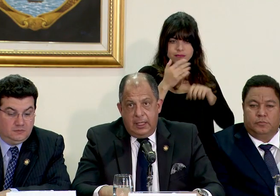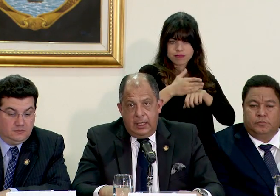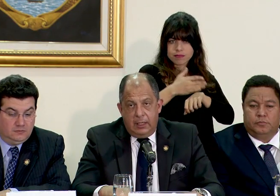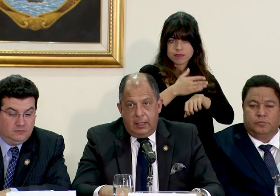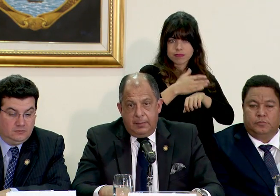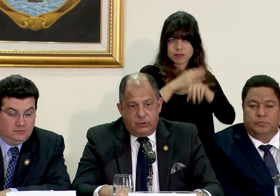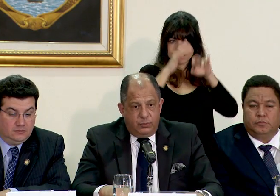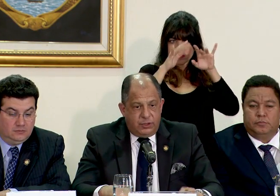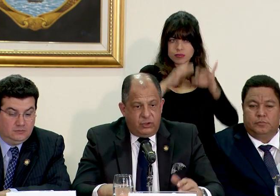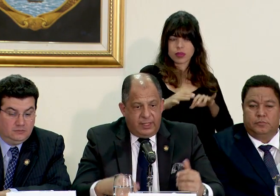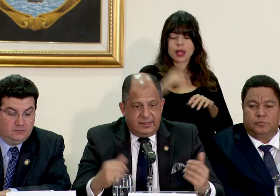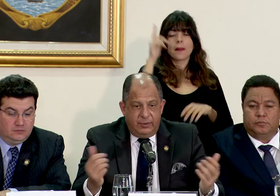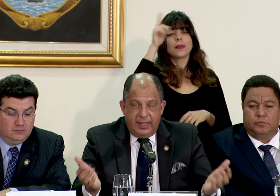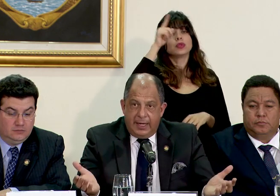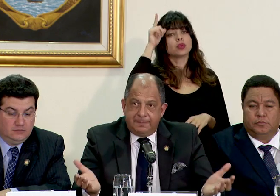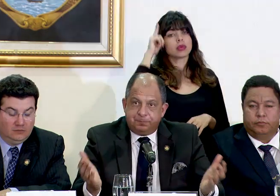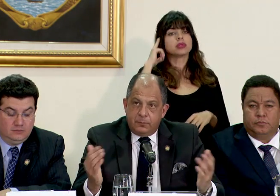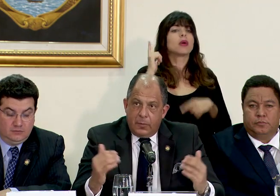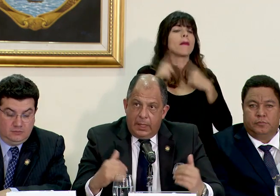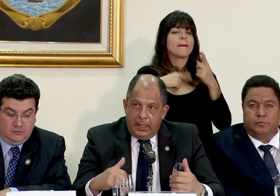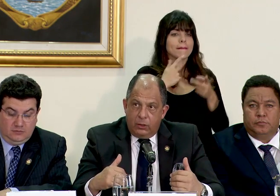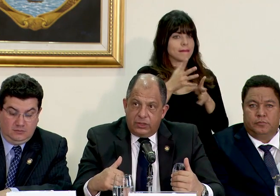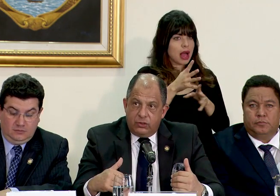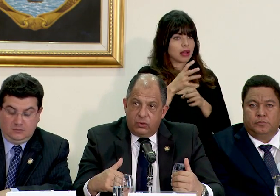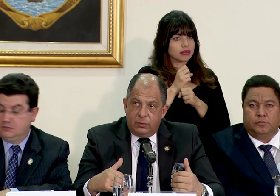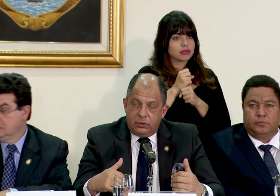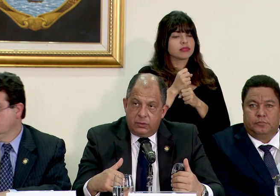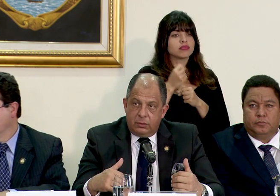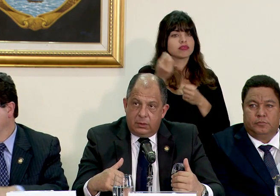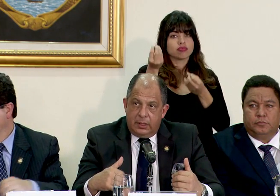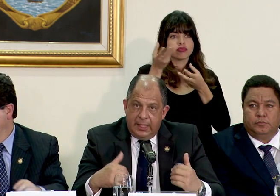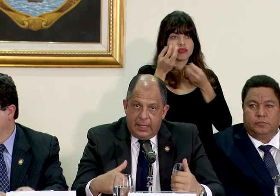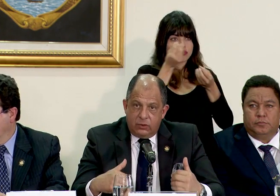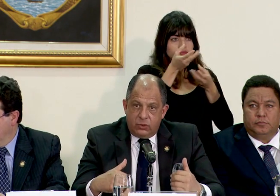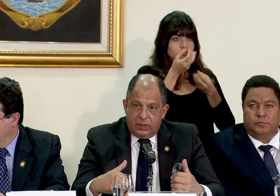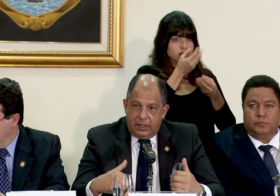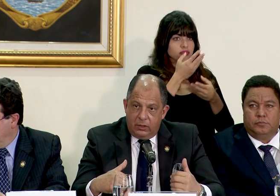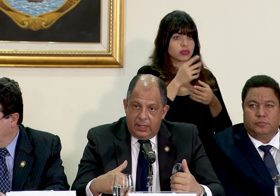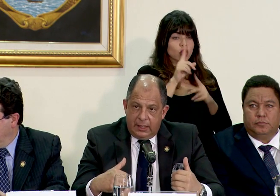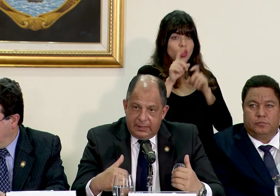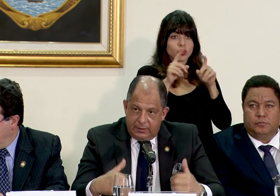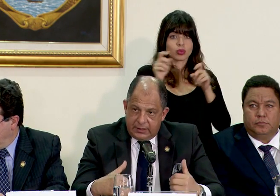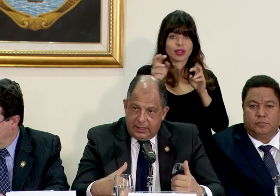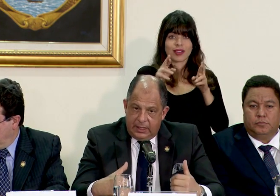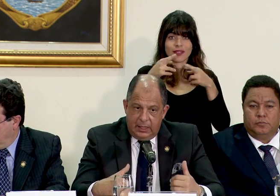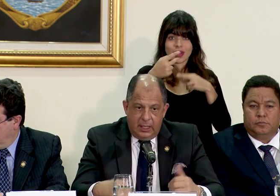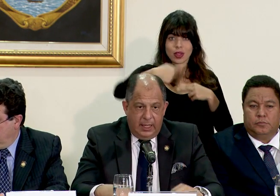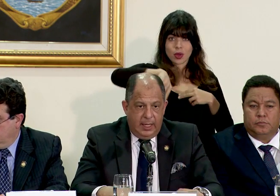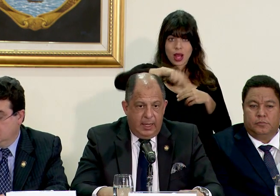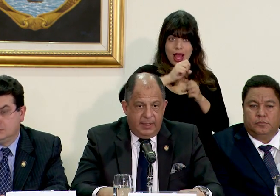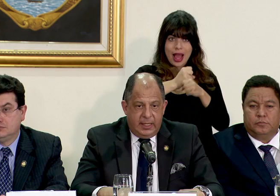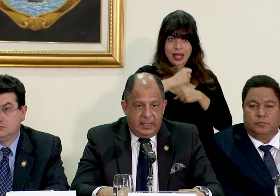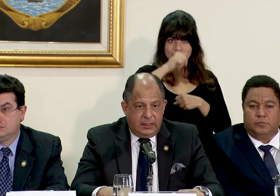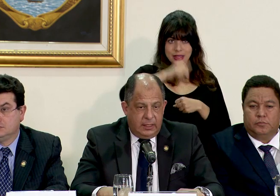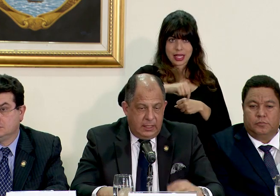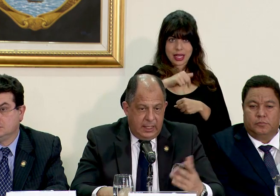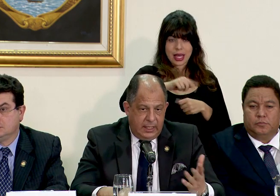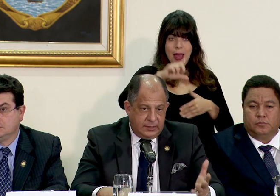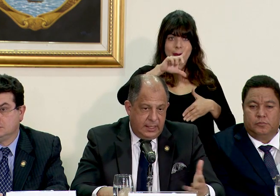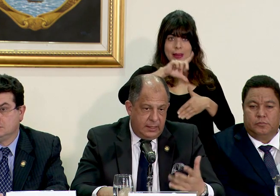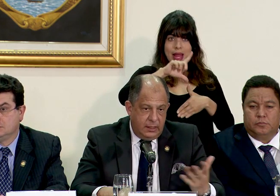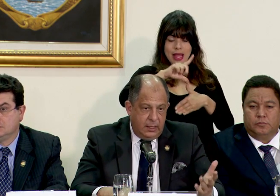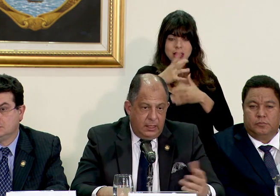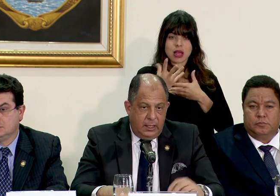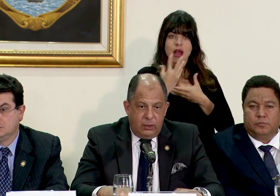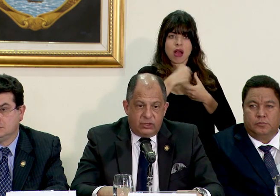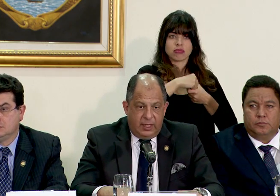y, por supuesto, recibirá los insumos de la consulta regional que se va a hacer aquí en América Latina. Y